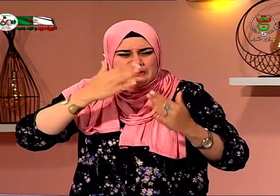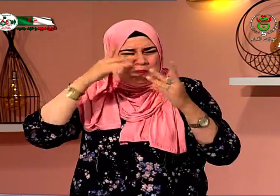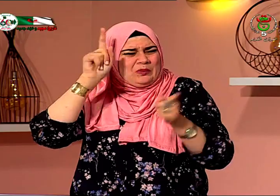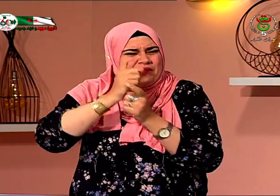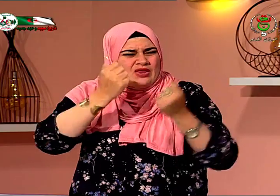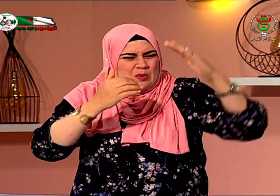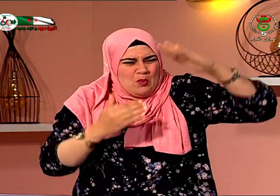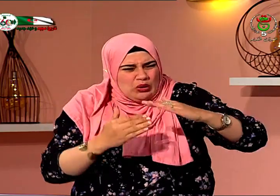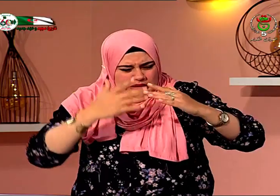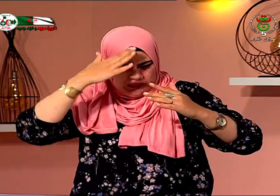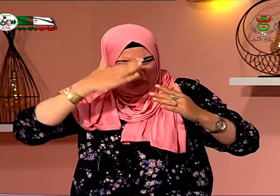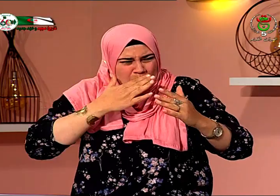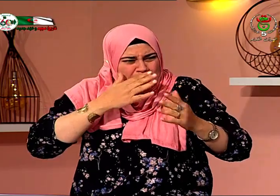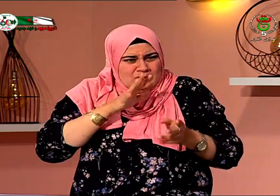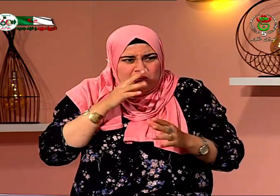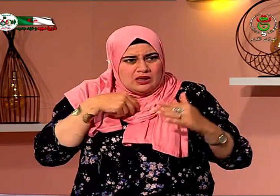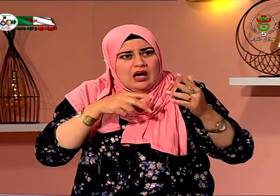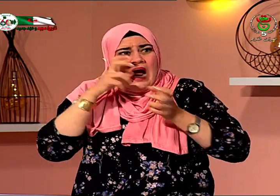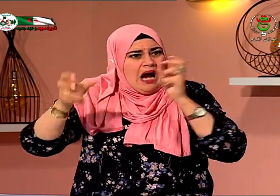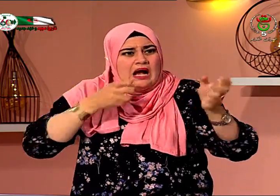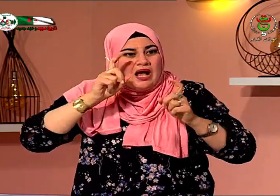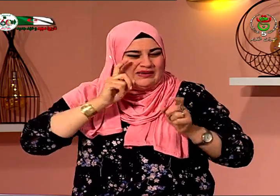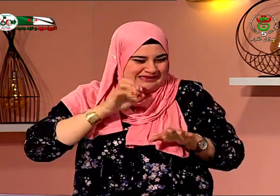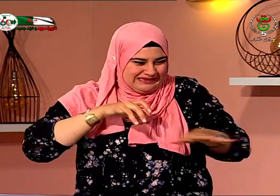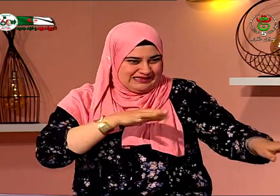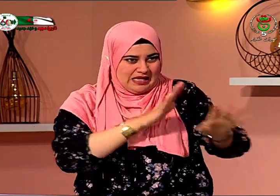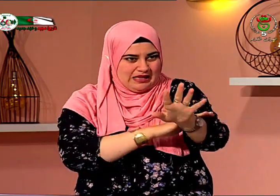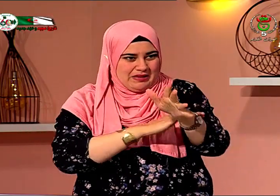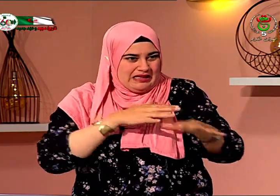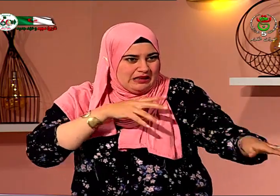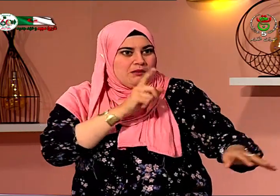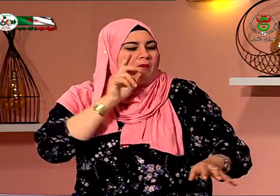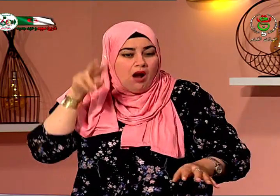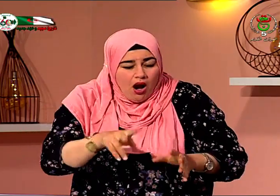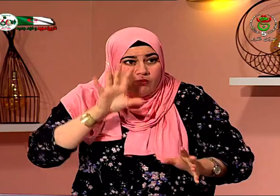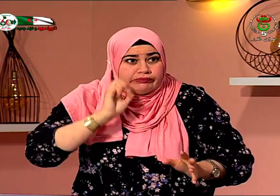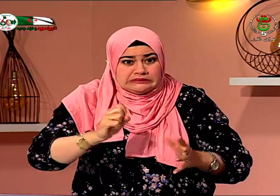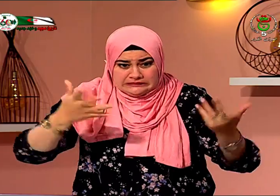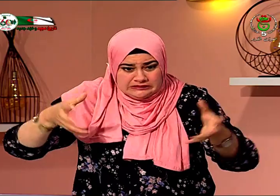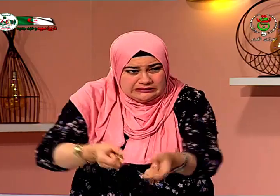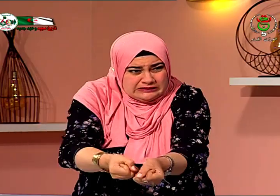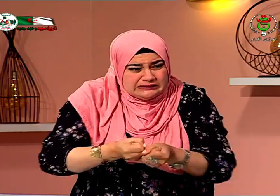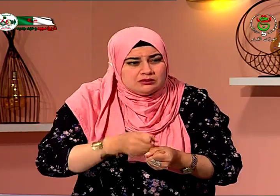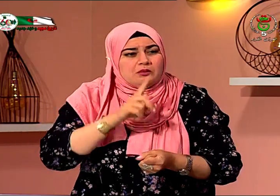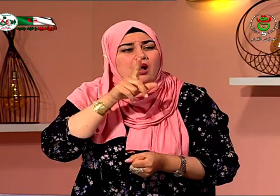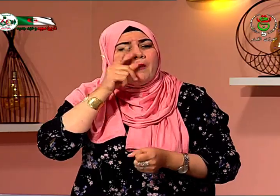وكنت أنا لأنني كنت صغيرة ولم أستطع حتى يعني حتى الخروج